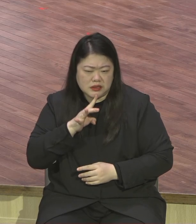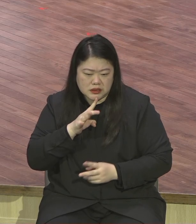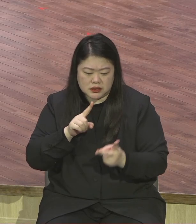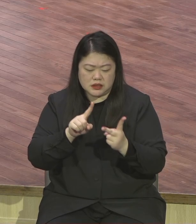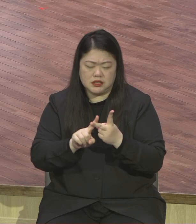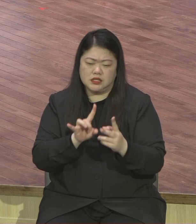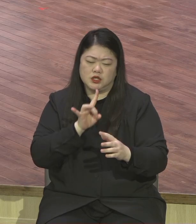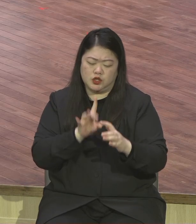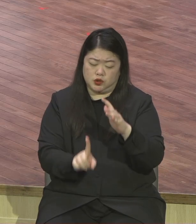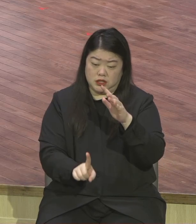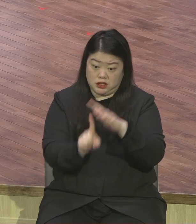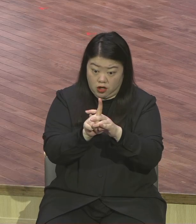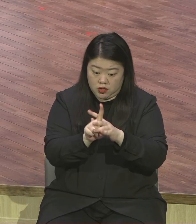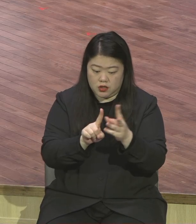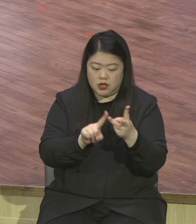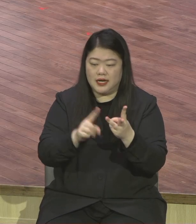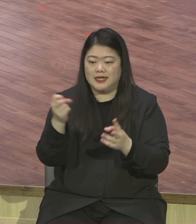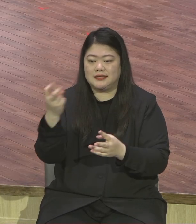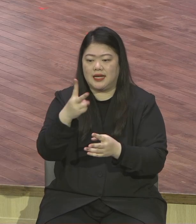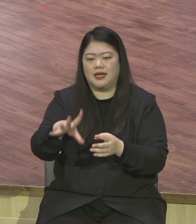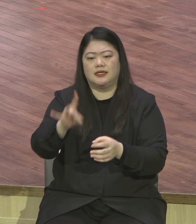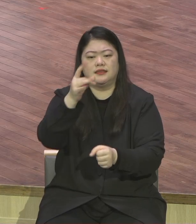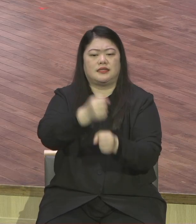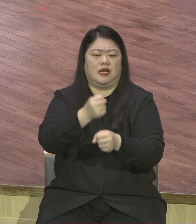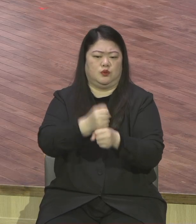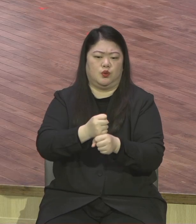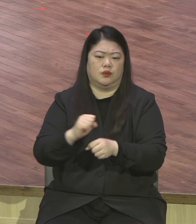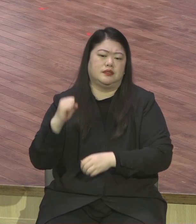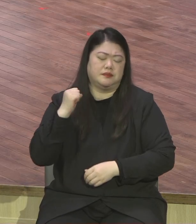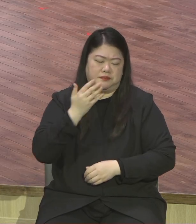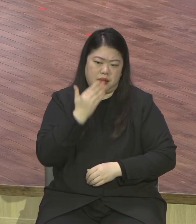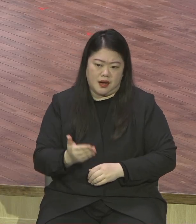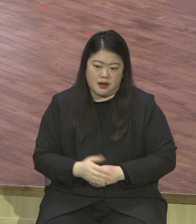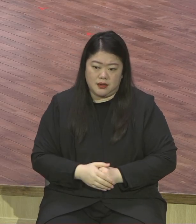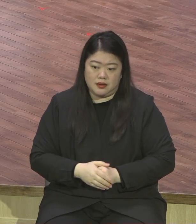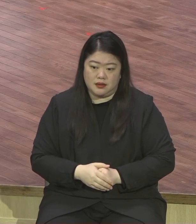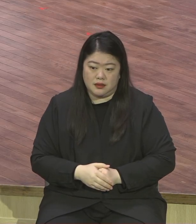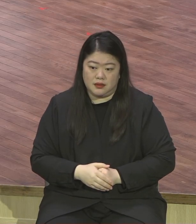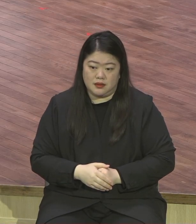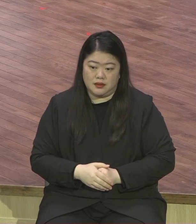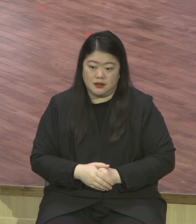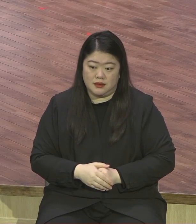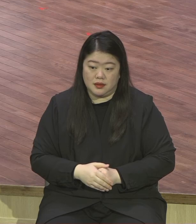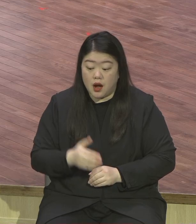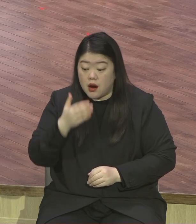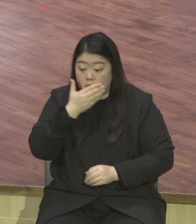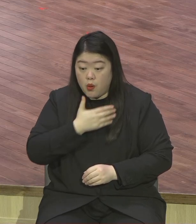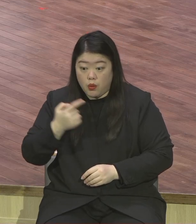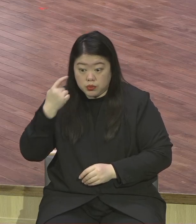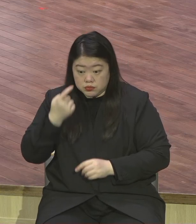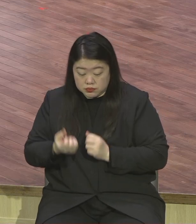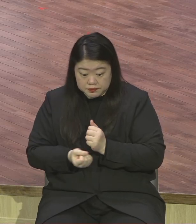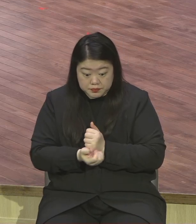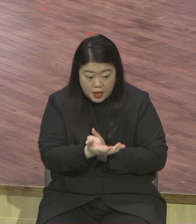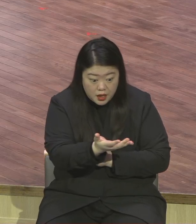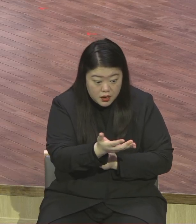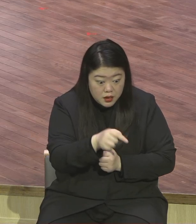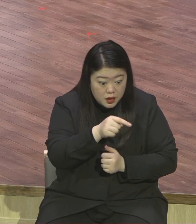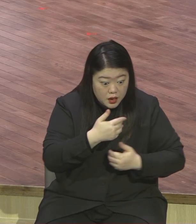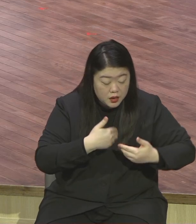재창조 새롭게 할 수 있는 능력이 있어요 새롭게 해 하면 새롭게 할 능력이 있어요 영계